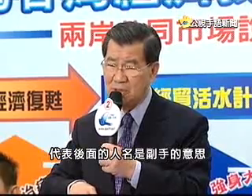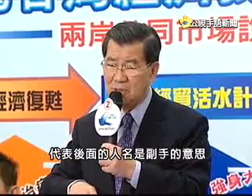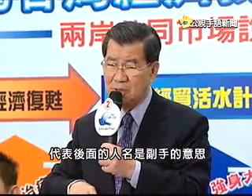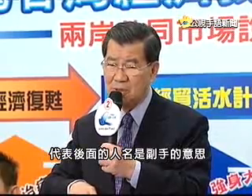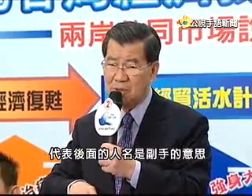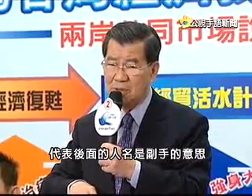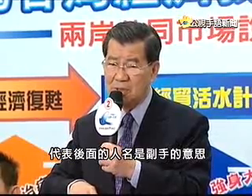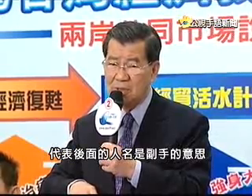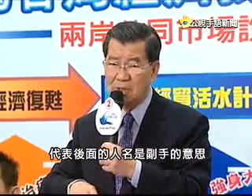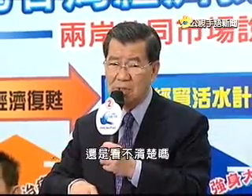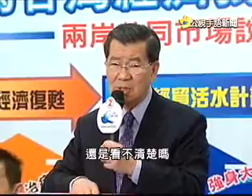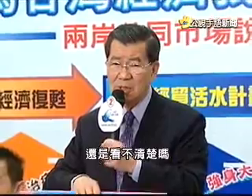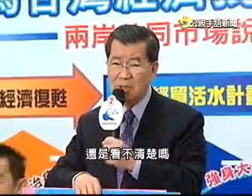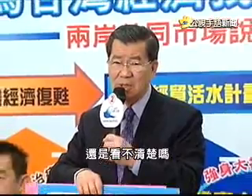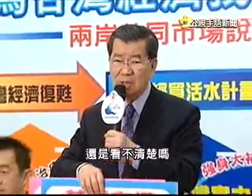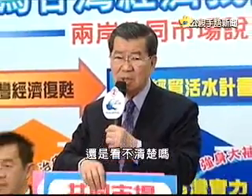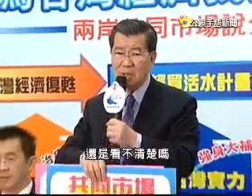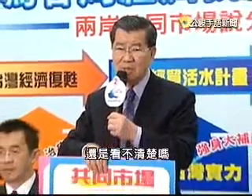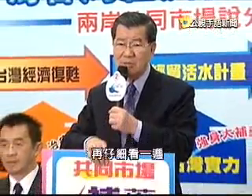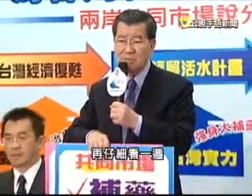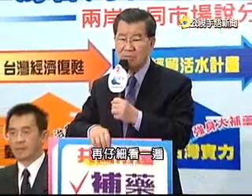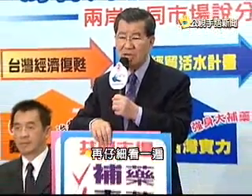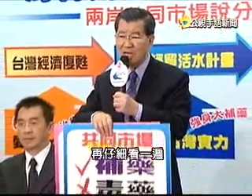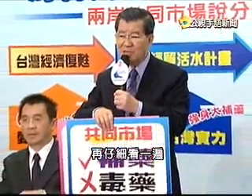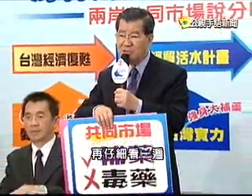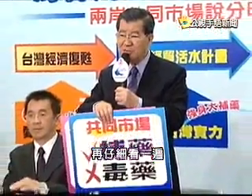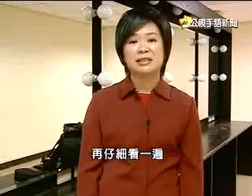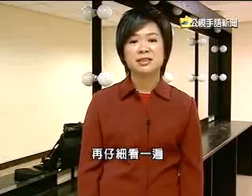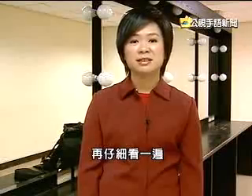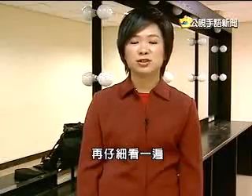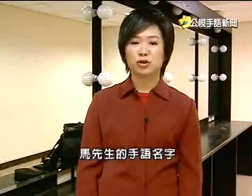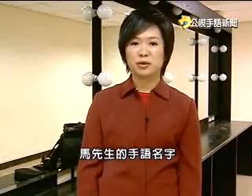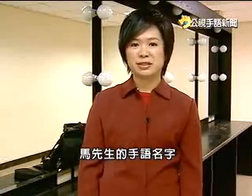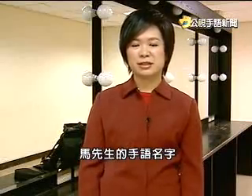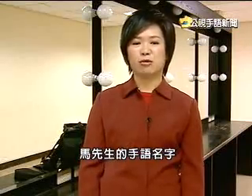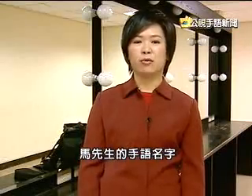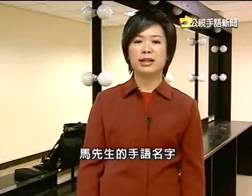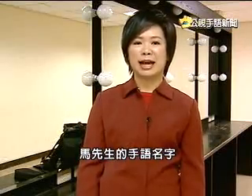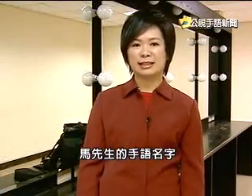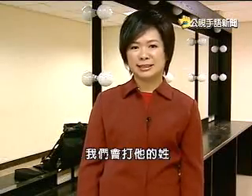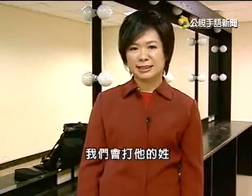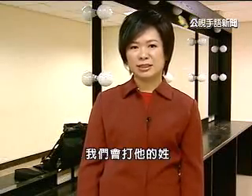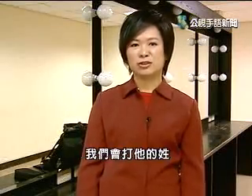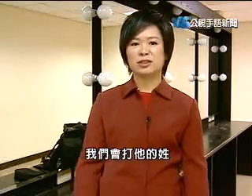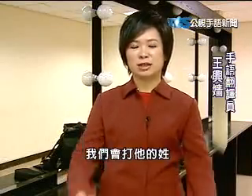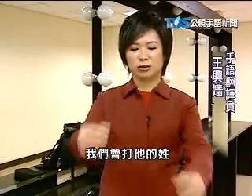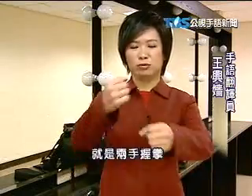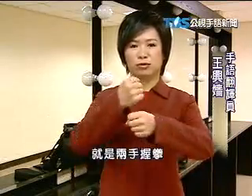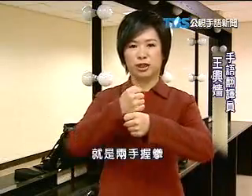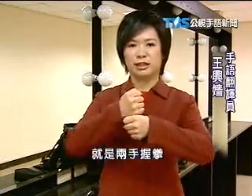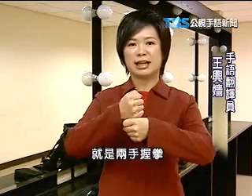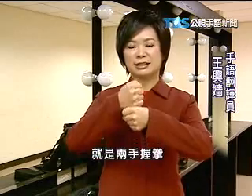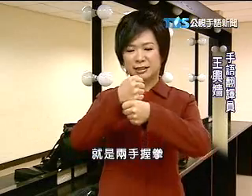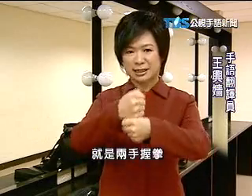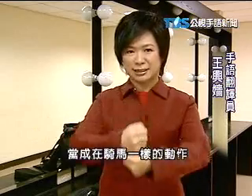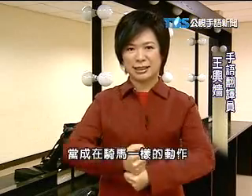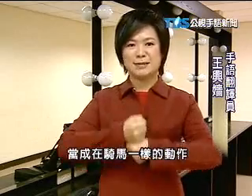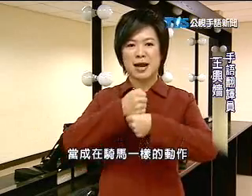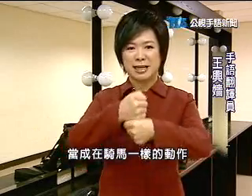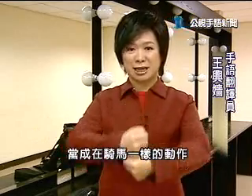手的意思还是看不清楚吗再仔细看一遍马先生的首语名字呢我们会打它的姓就是两手握拳当成在骑马一样